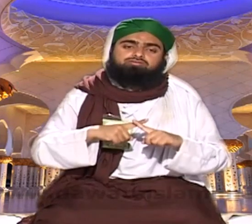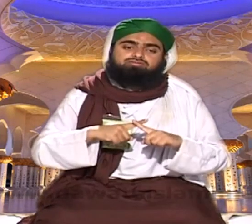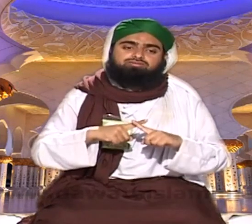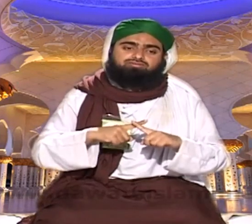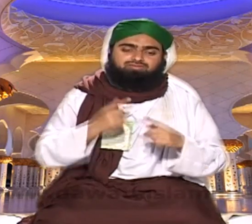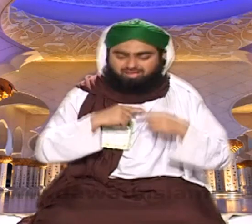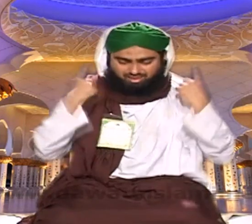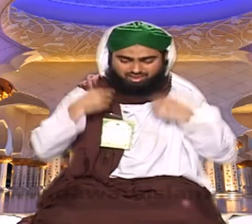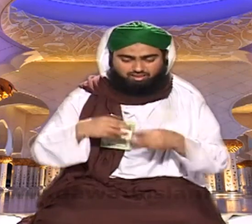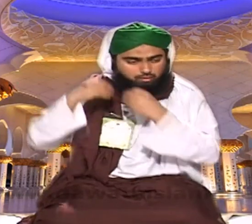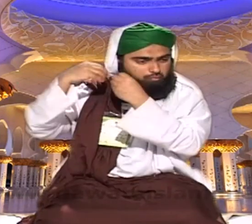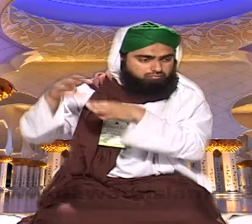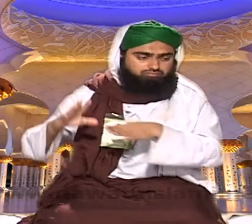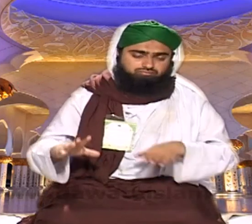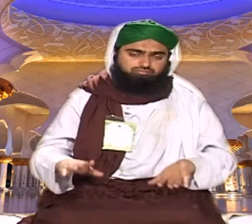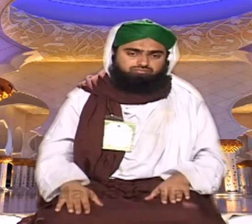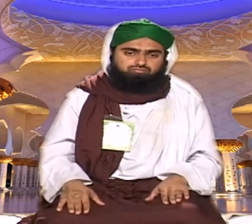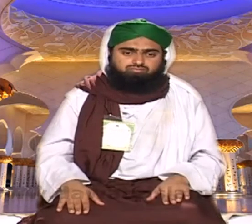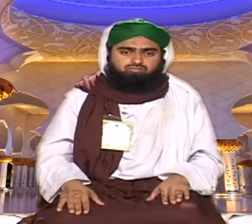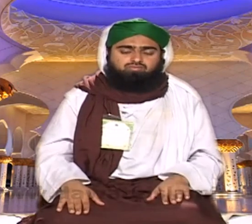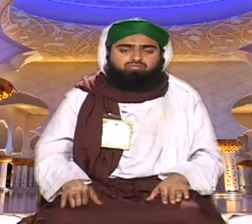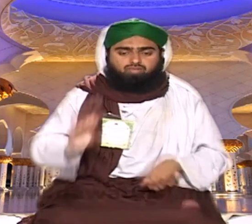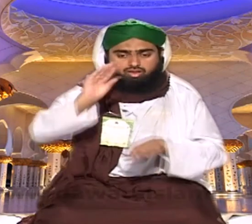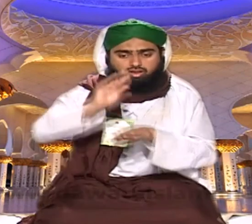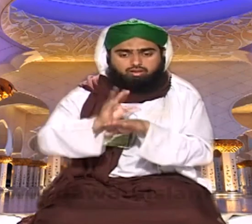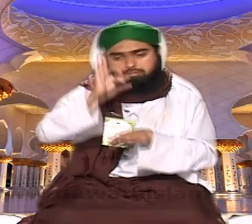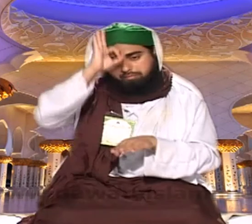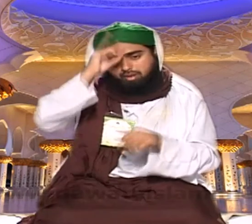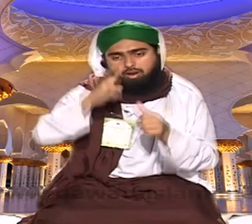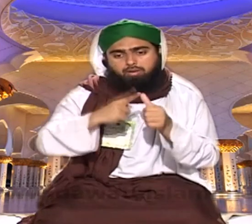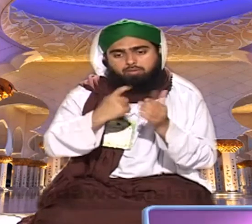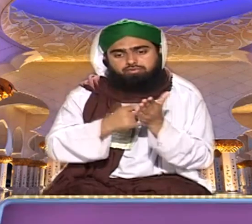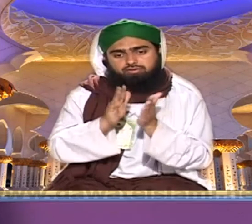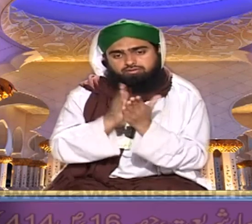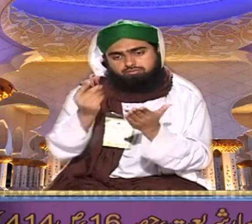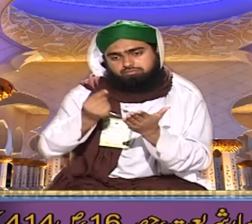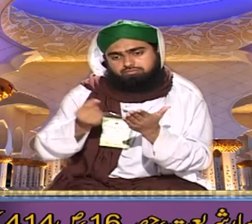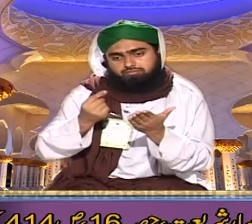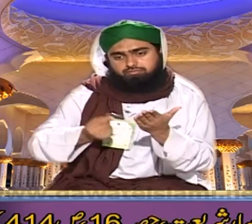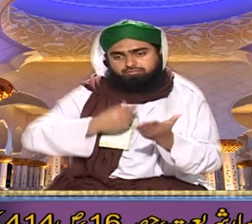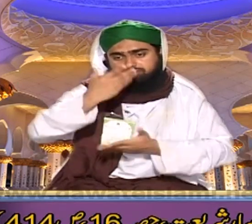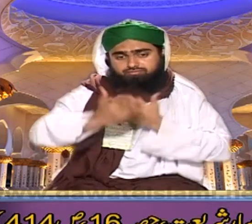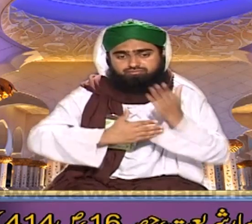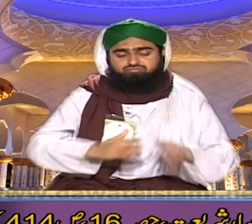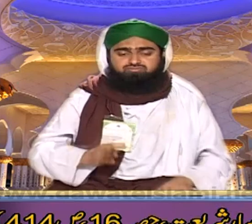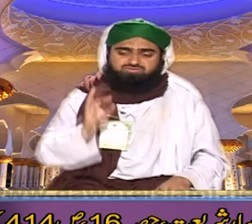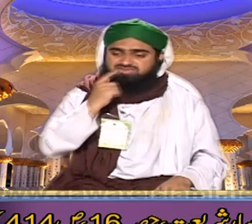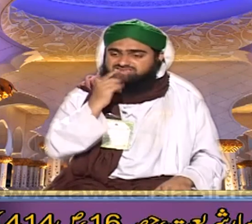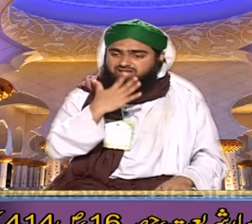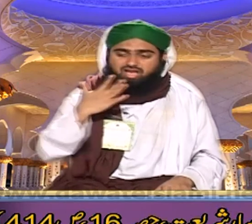کی ناجائز ہے ملفوضہ شریف میں حال عزت رحمت اللہ علیہ میں نے پڑا تھا کہ چاندی کی ڈبی میں یوں تاویز بند کر کے لٹکاتے ہیں یا بازو پر بھی